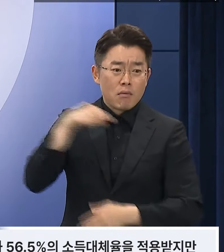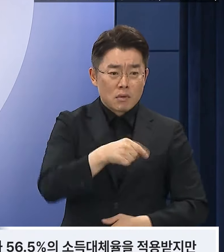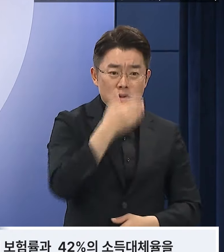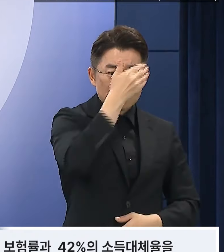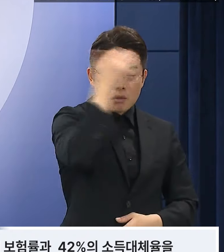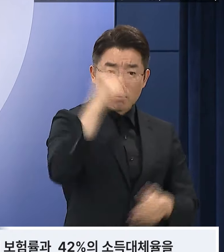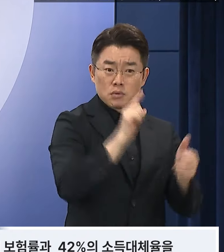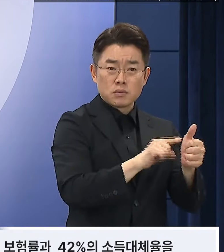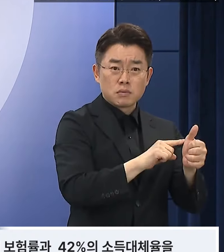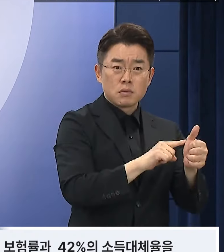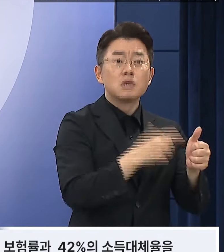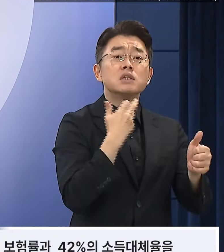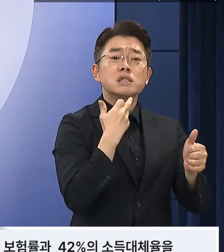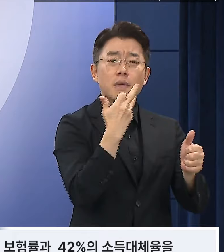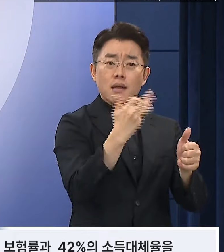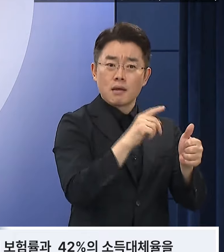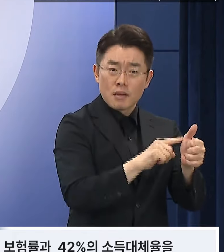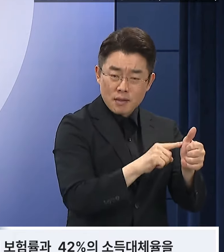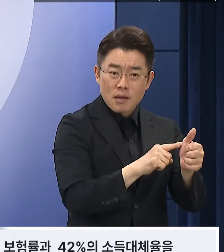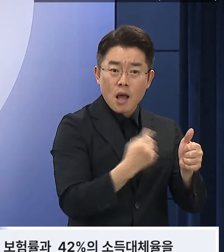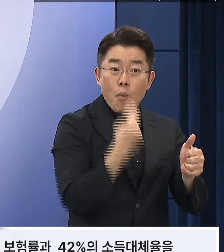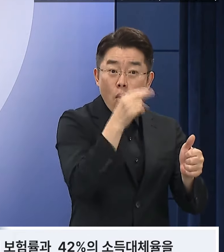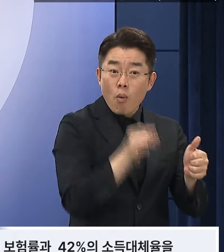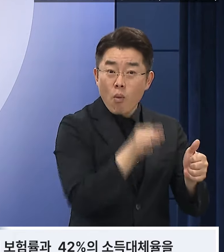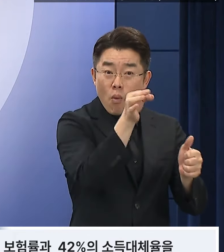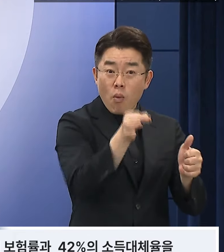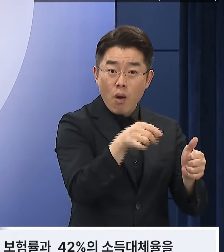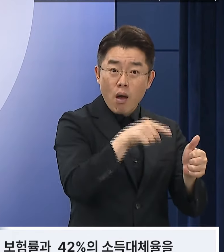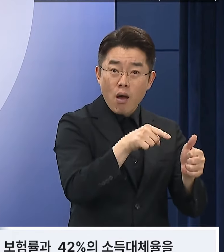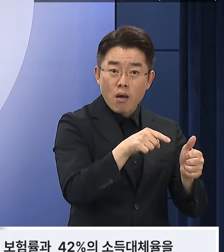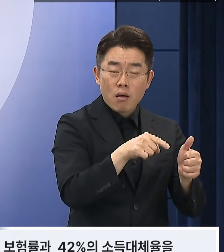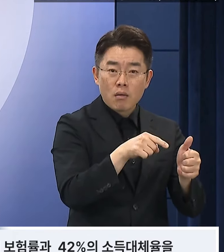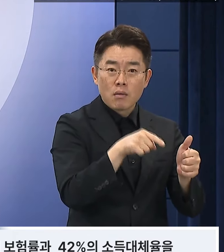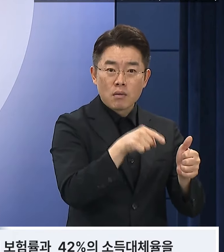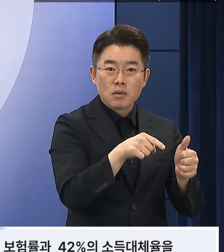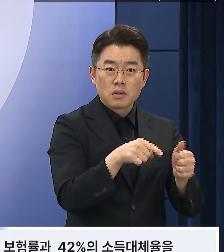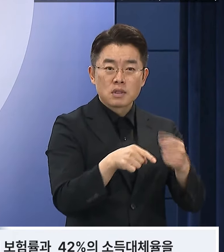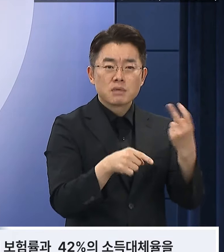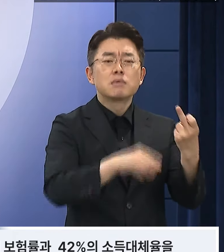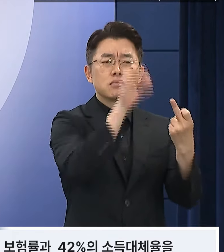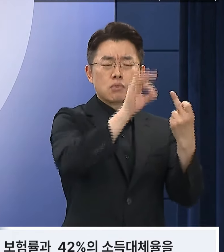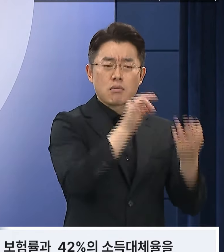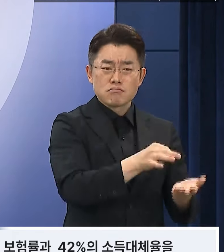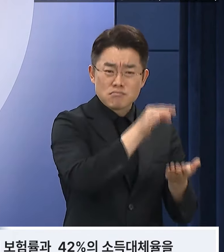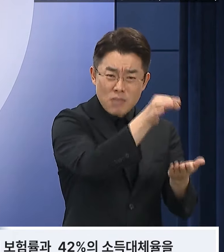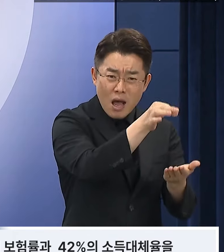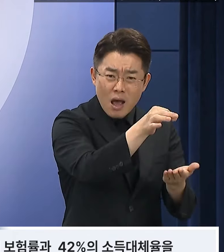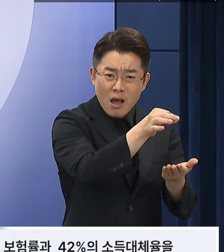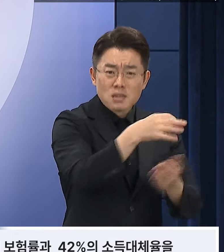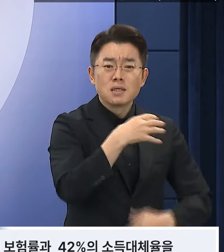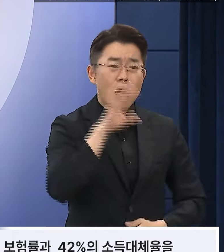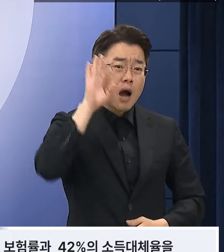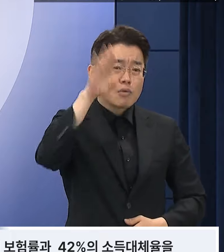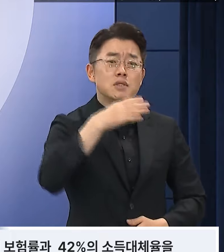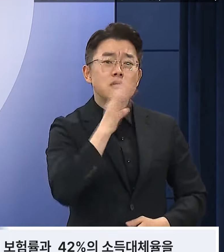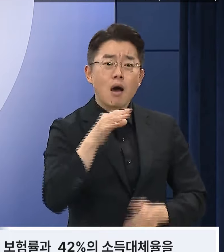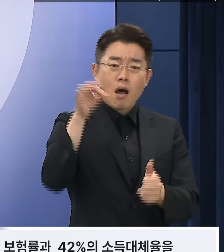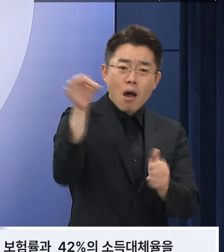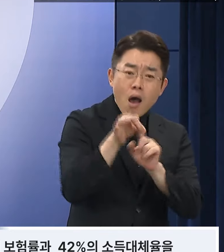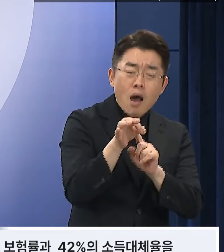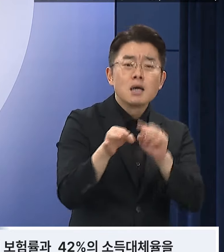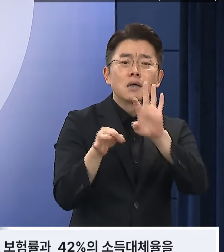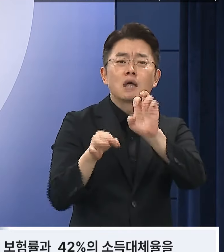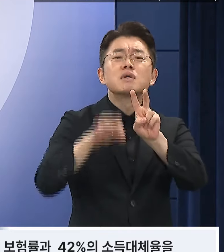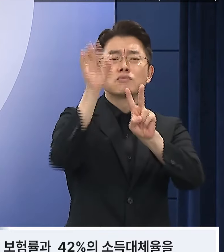올해 가입하는 18세 청년 가입자는 평균 12.8%의 보험료율과 42